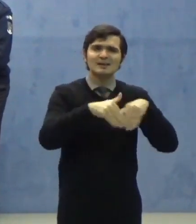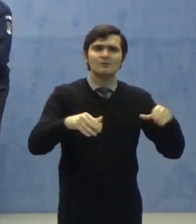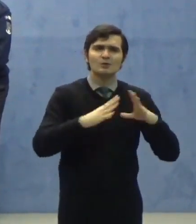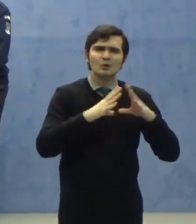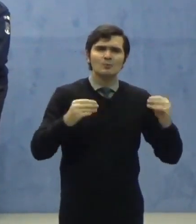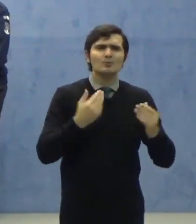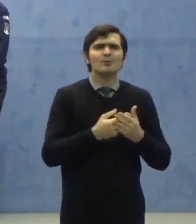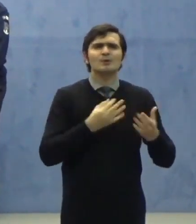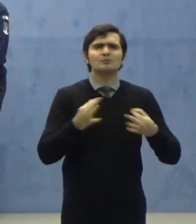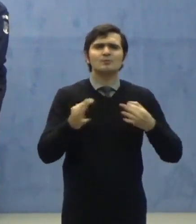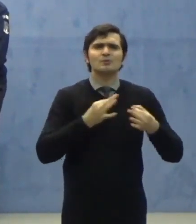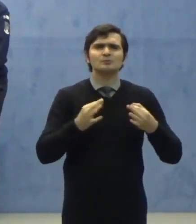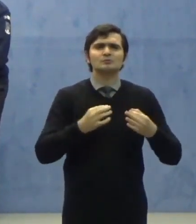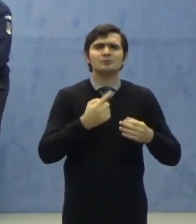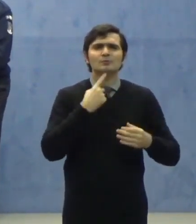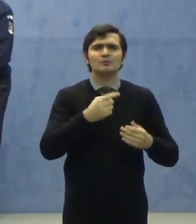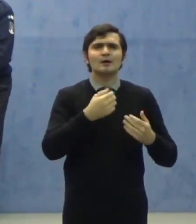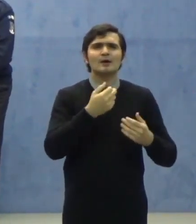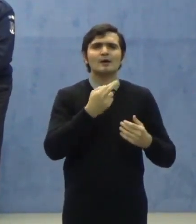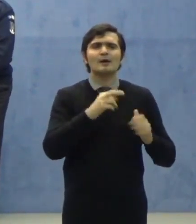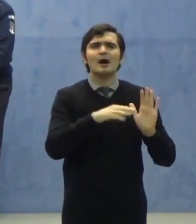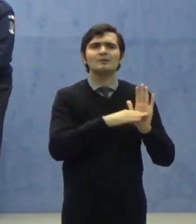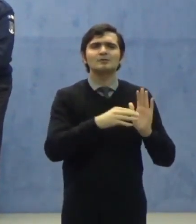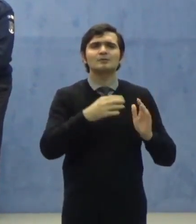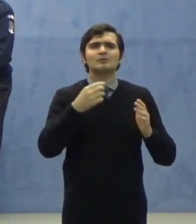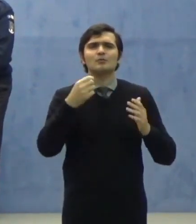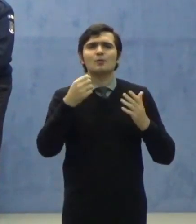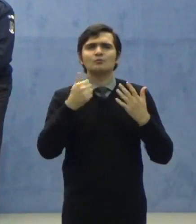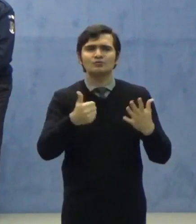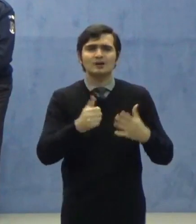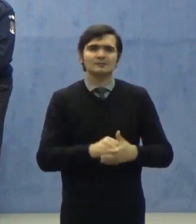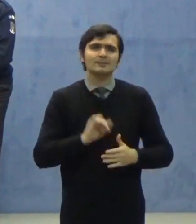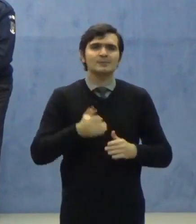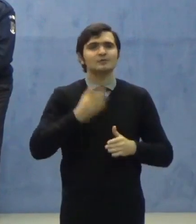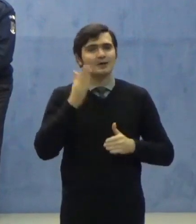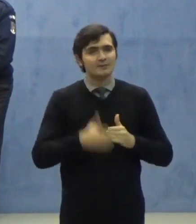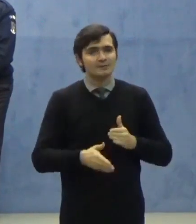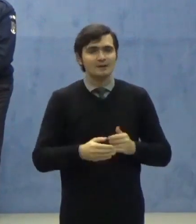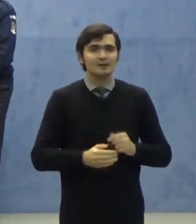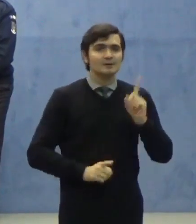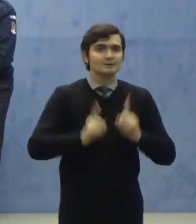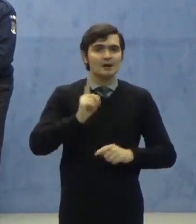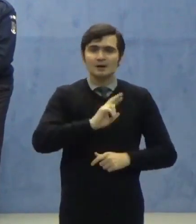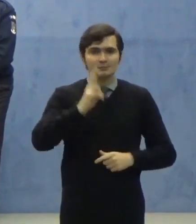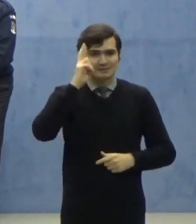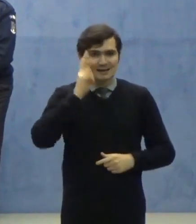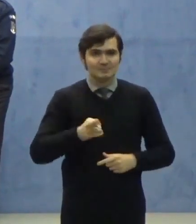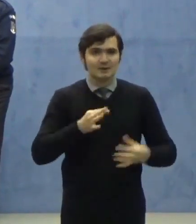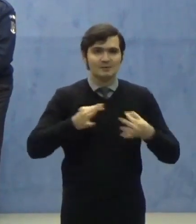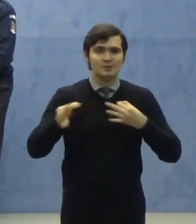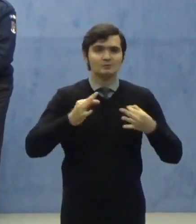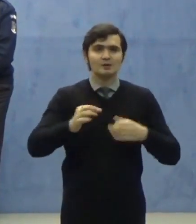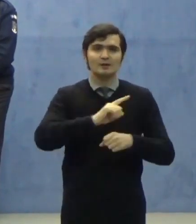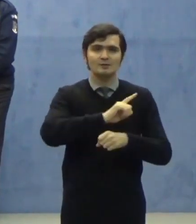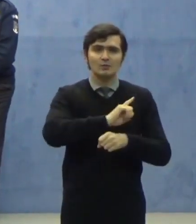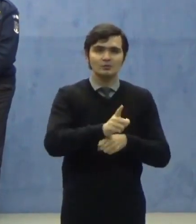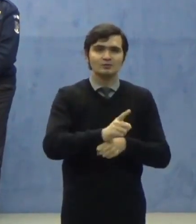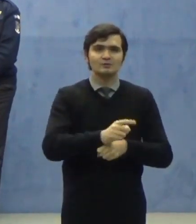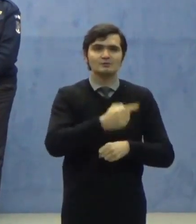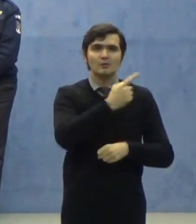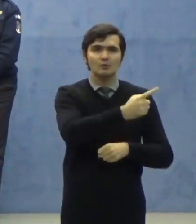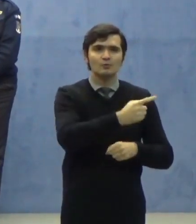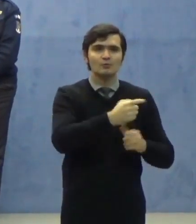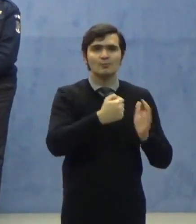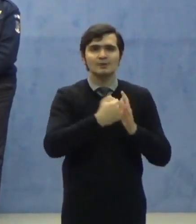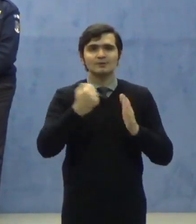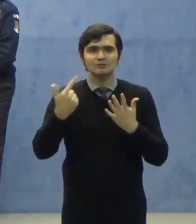Română pentru măsurile prevăzute la articole 6 și, în final, nerespectarea măsurilor de primă urgență prevăzute la articole 1 și 7